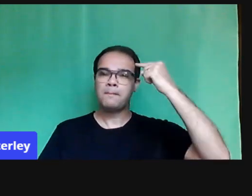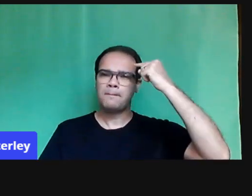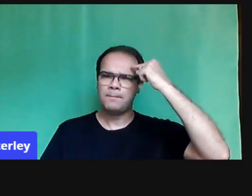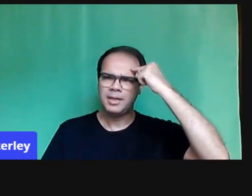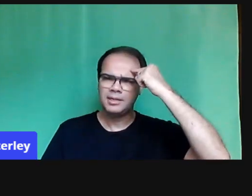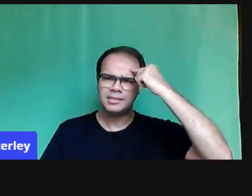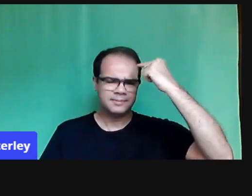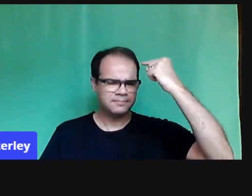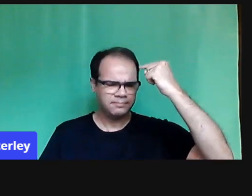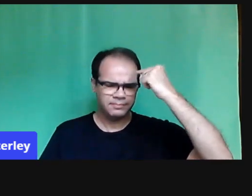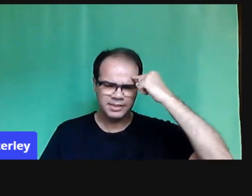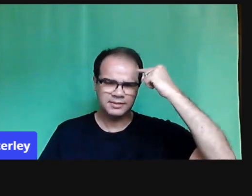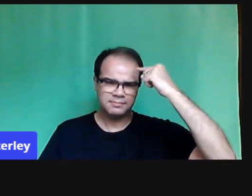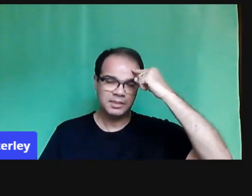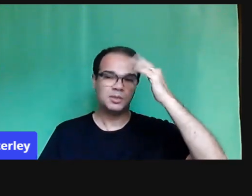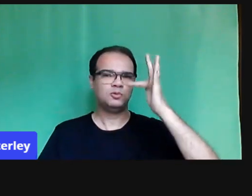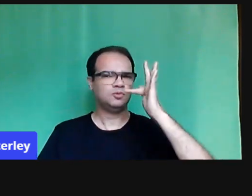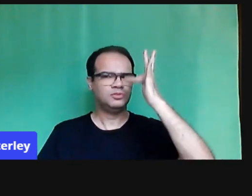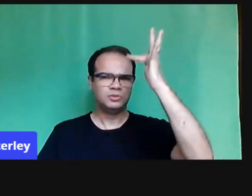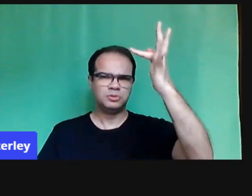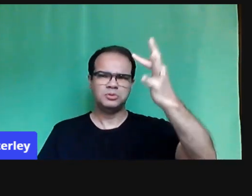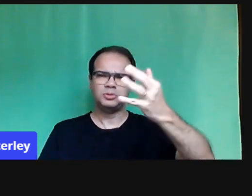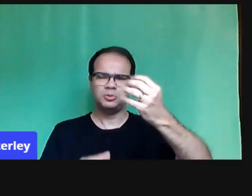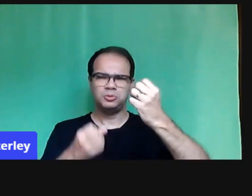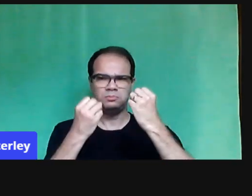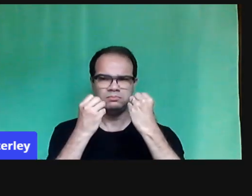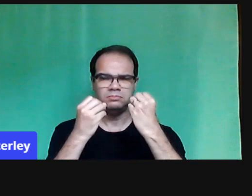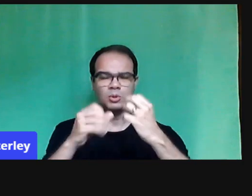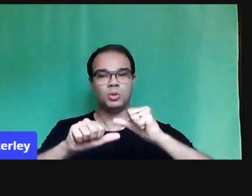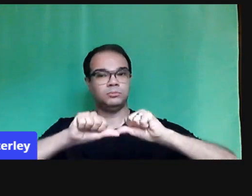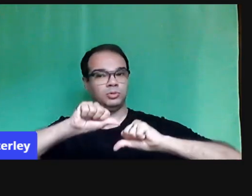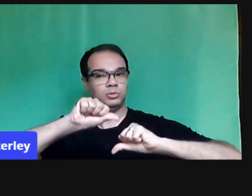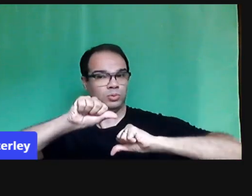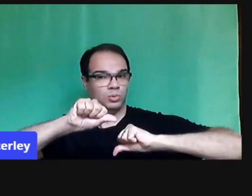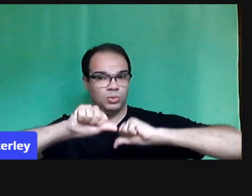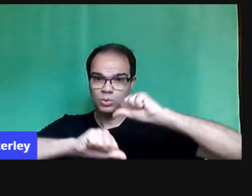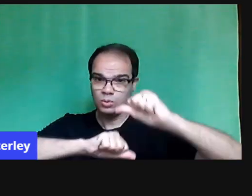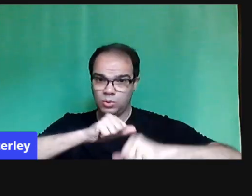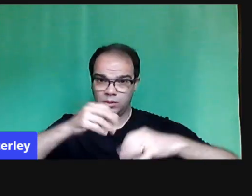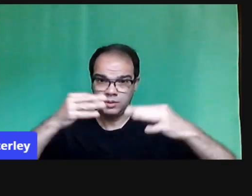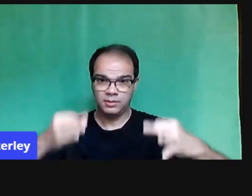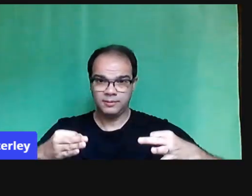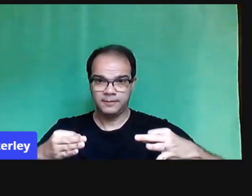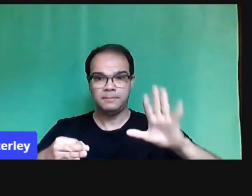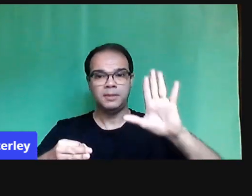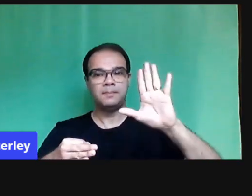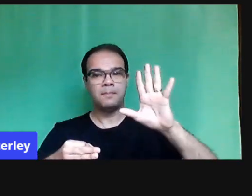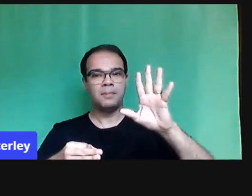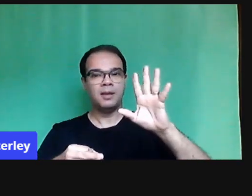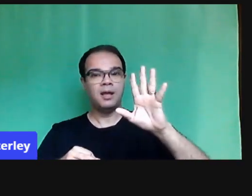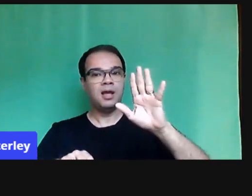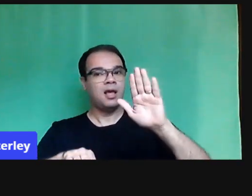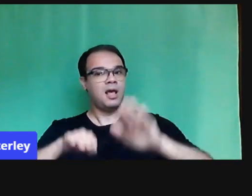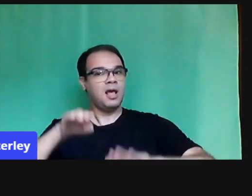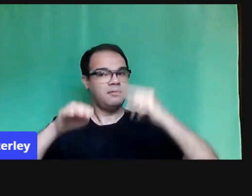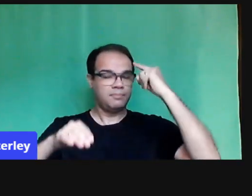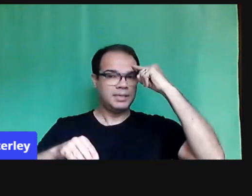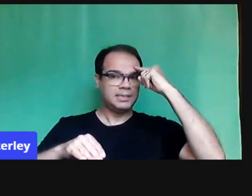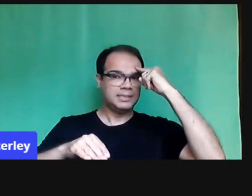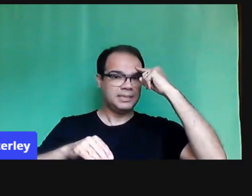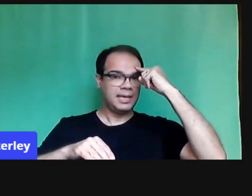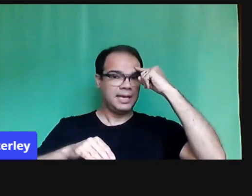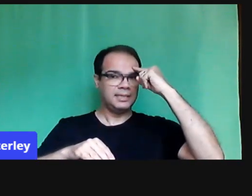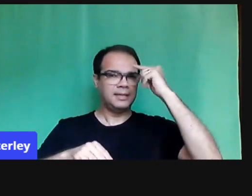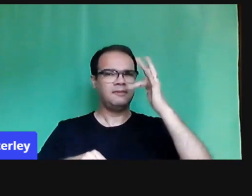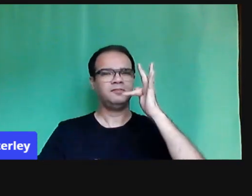esperançar, porque tem gente que tem esperança do verbo esperar, aí eu vou esperar a pandemia acabar,